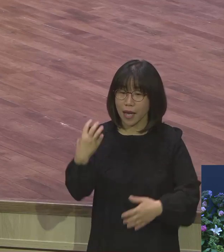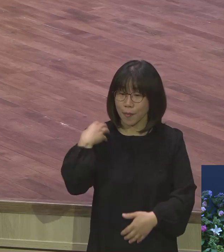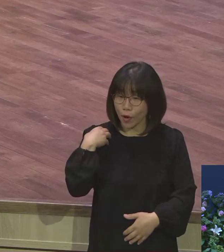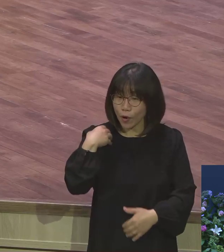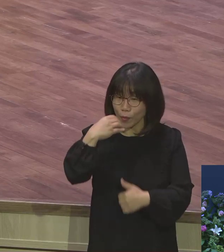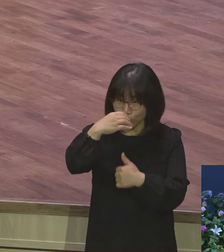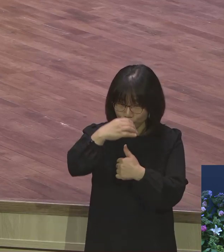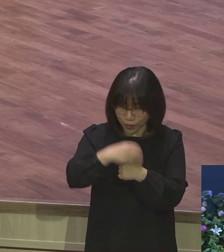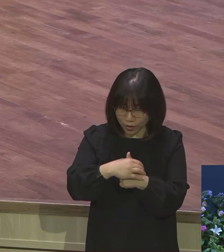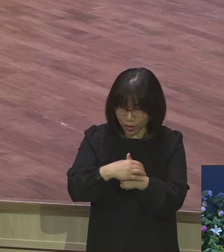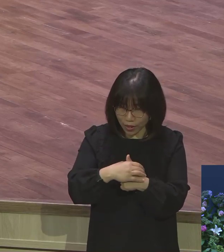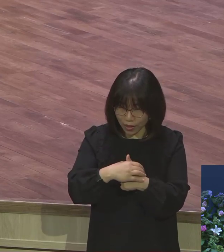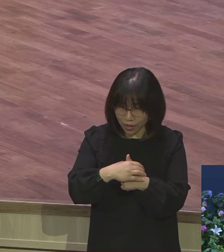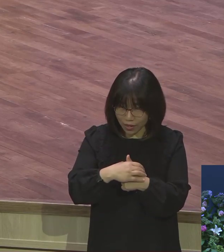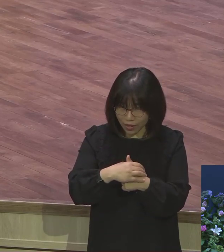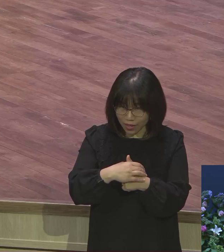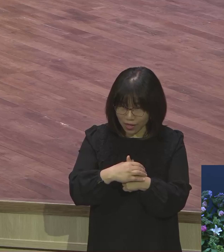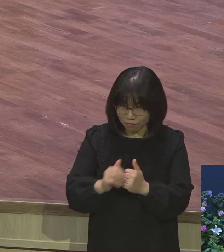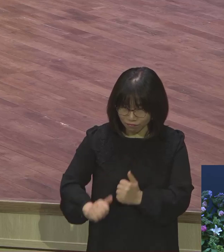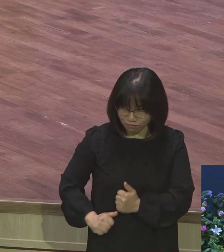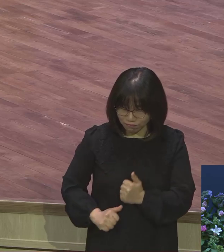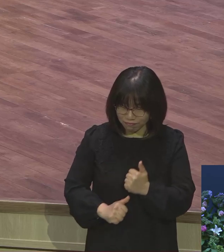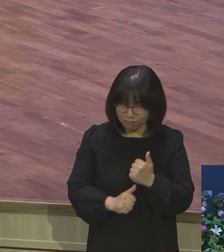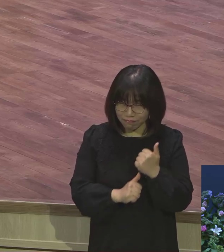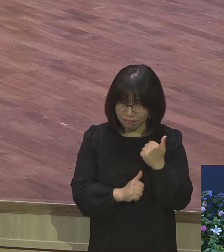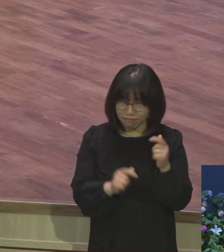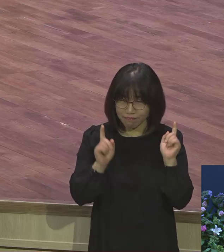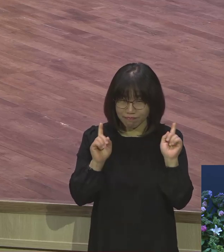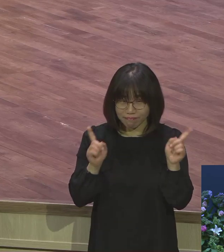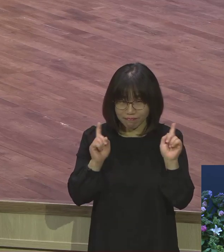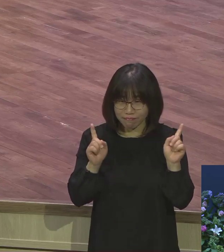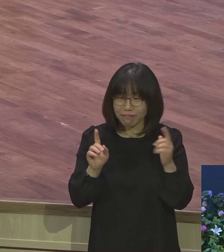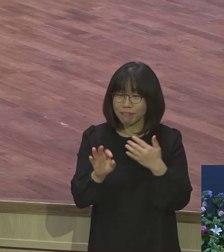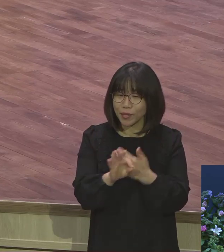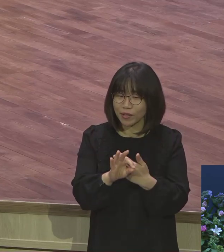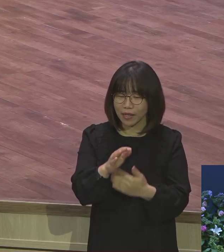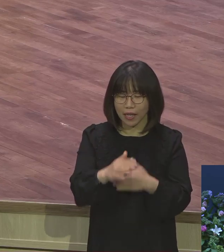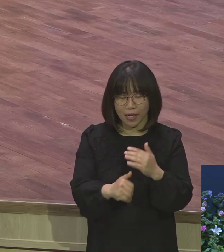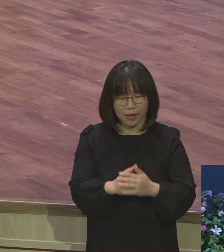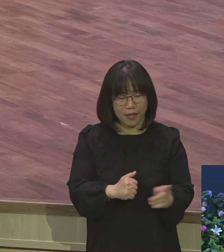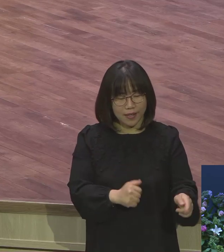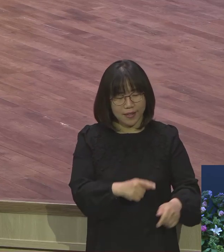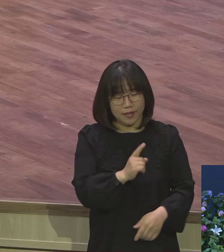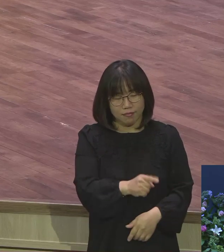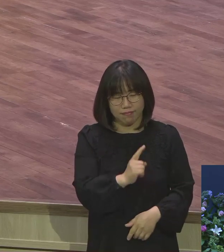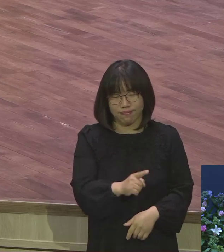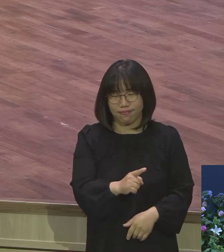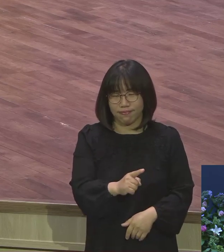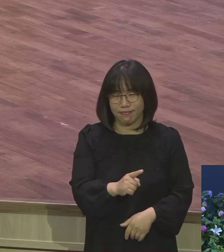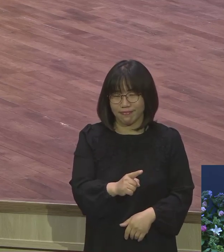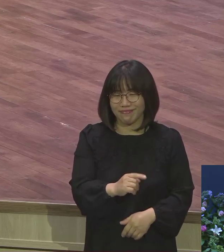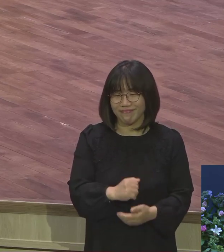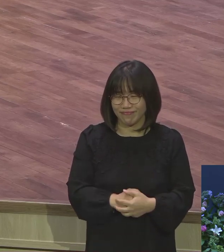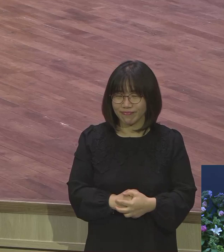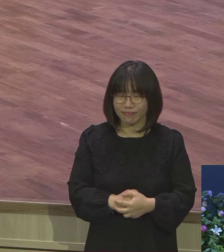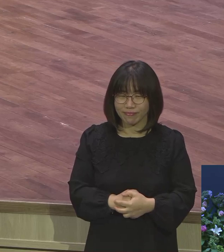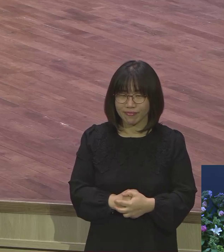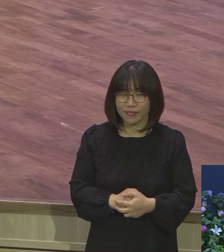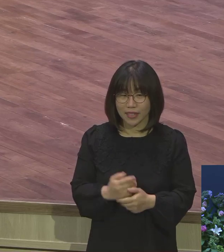감당 안하고 자꾸 그렇게 놀면 하나님이 안 좋아해요. 그러니까 살아있는 것 자체가 사명이 있어요.